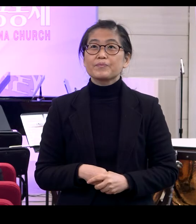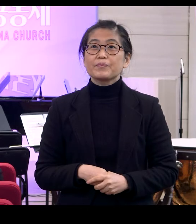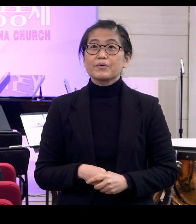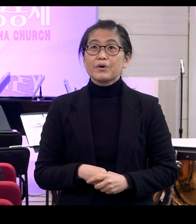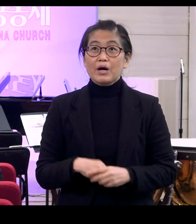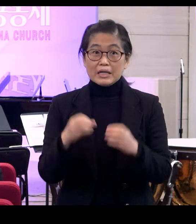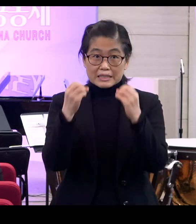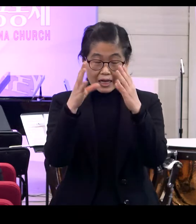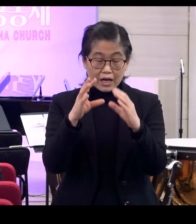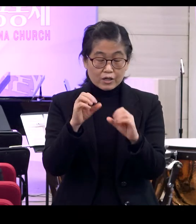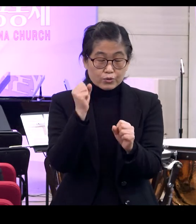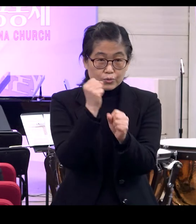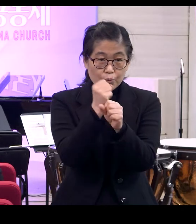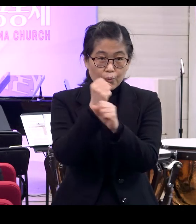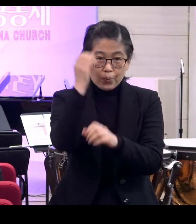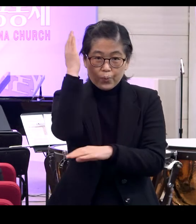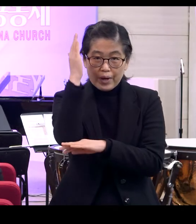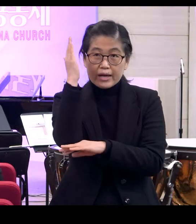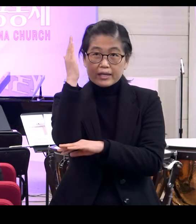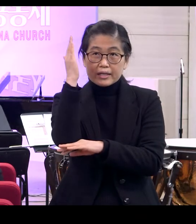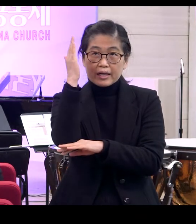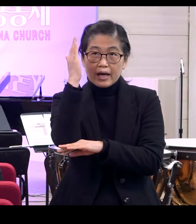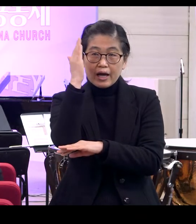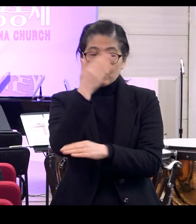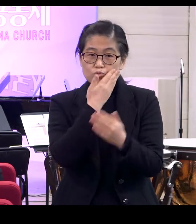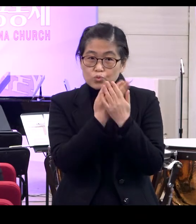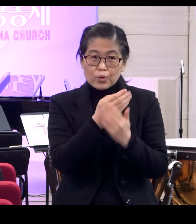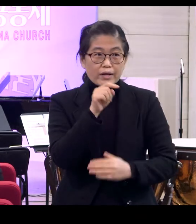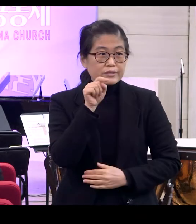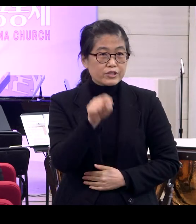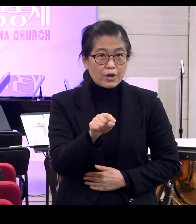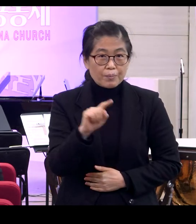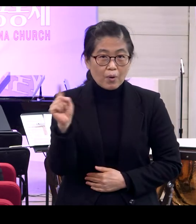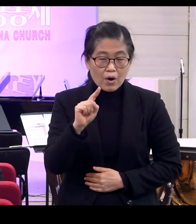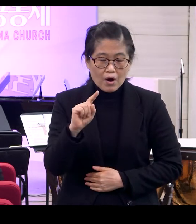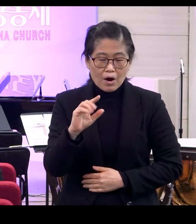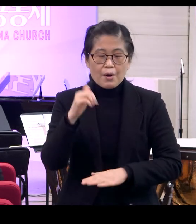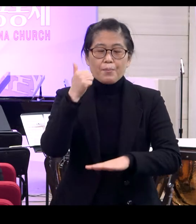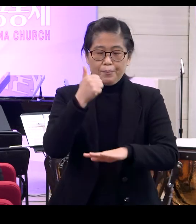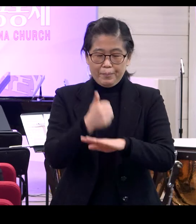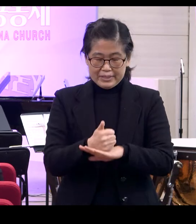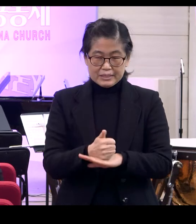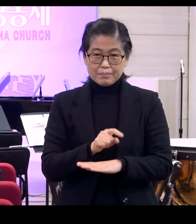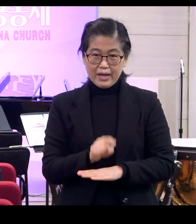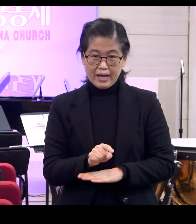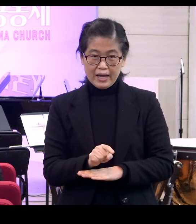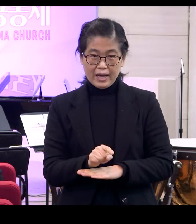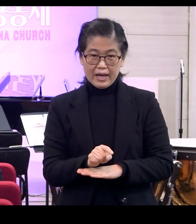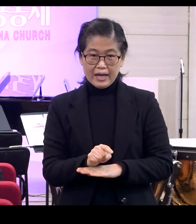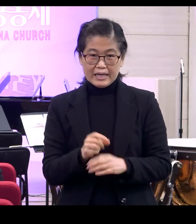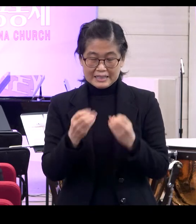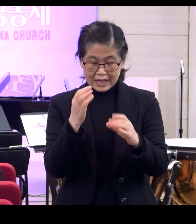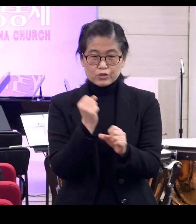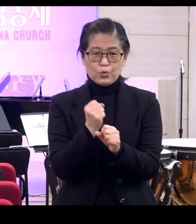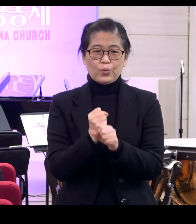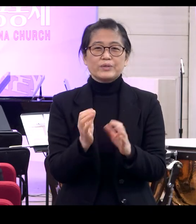창조 이야기의 절정은 그 핵심은요 바로 마지막 창조 그게 바로 뭐예요? 인간을